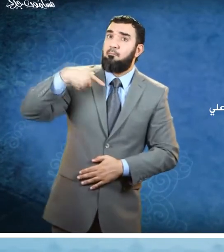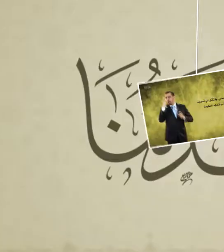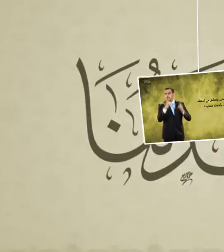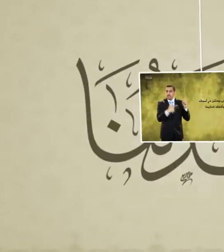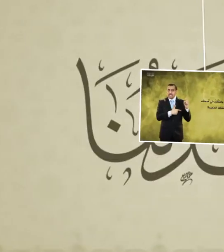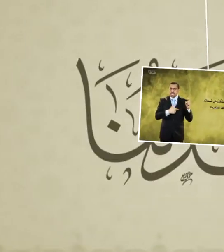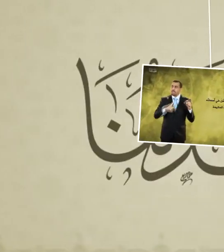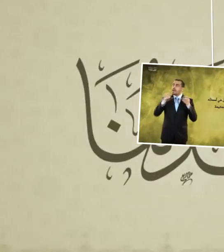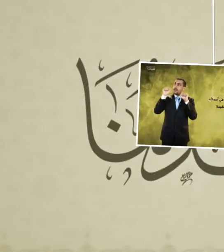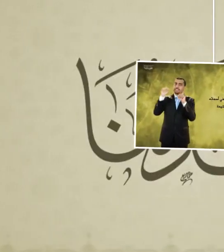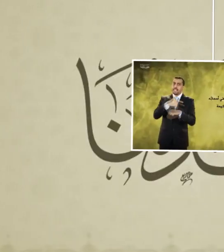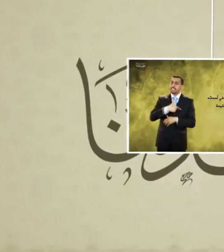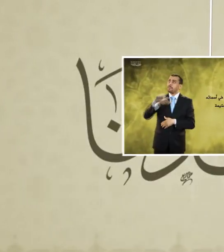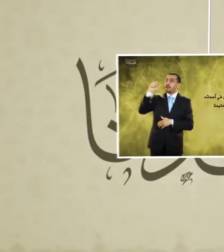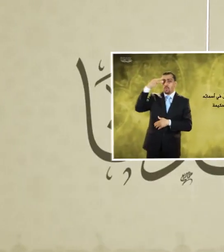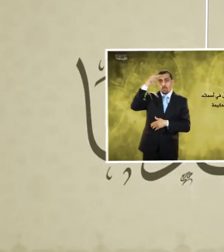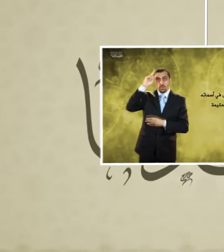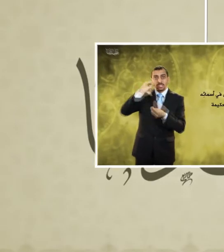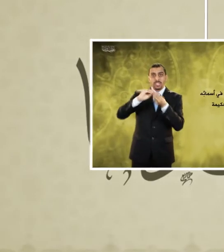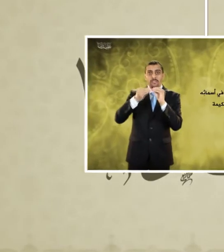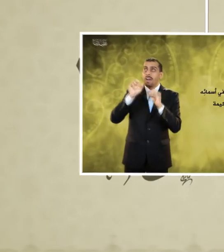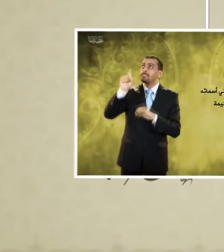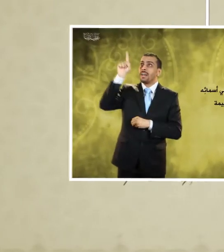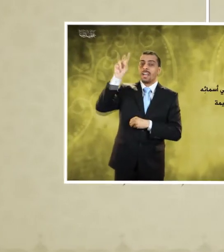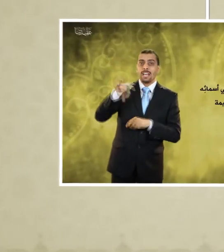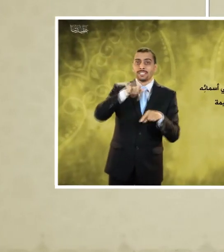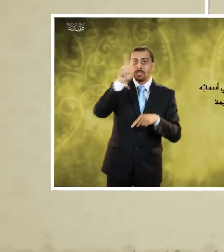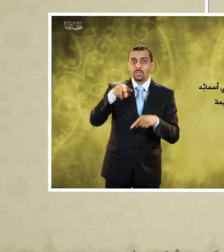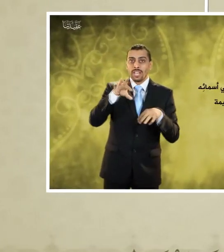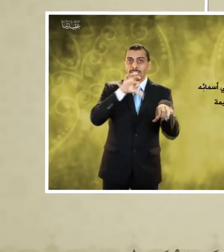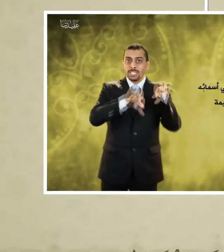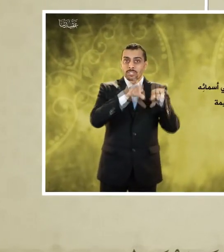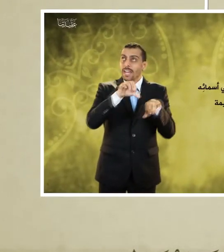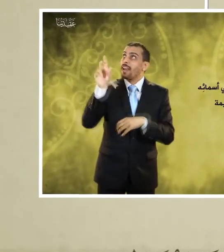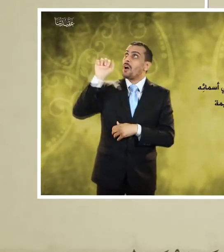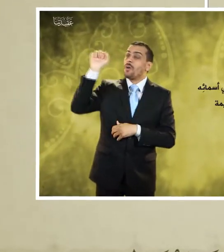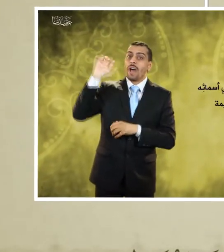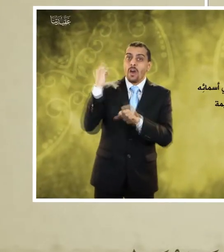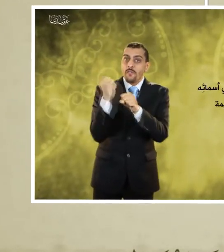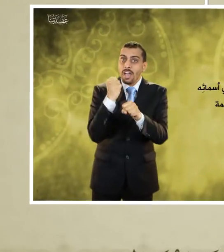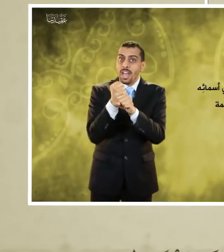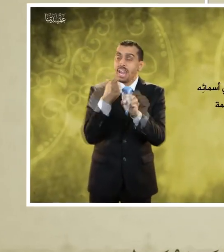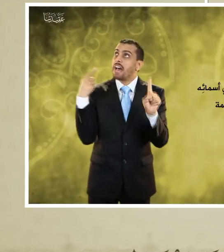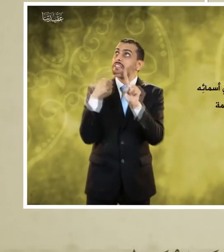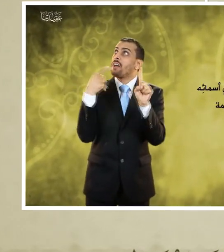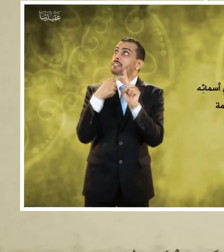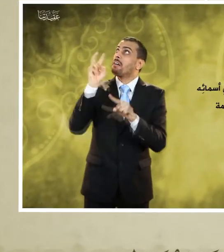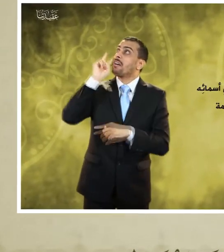والتأمل في أسمائه العظيمة وصفاته الجميلة وأفعاله الحكيمة